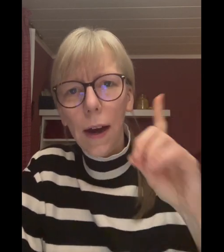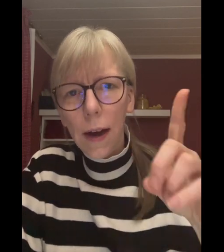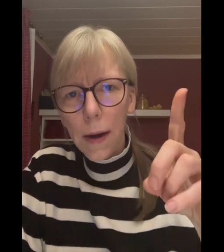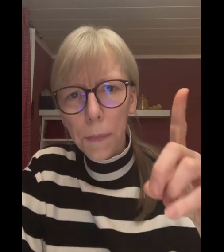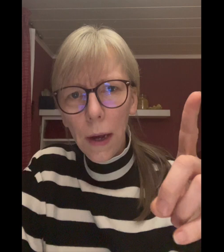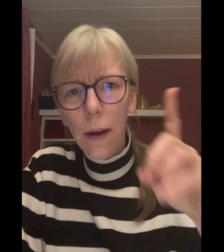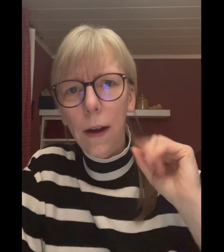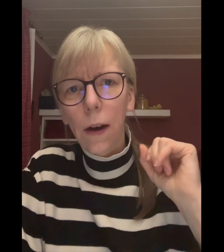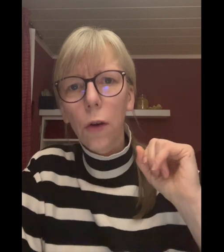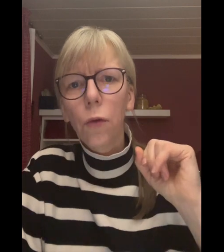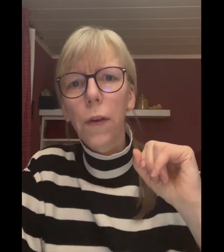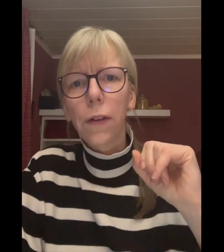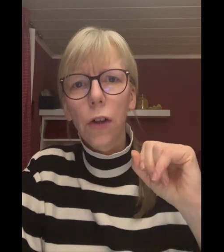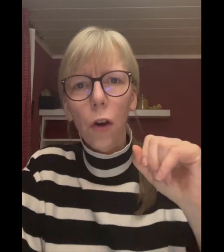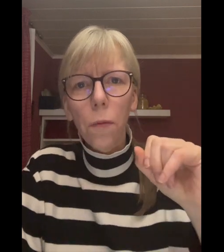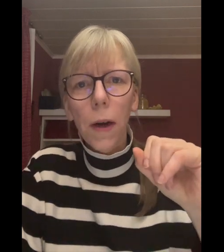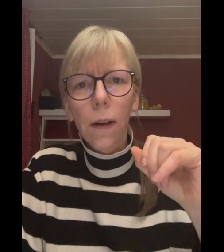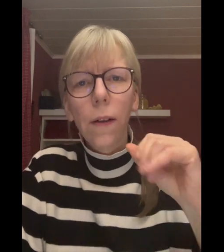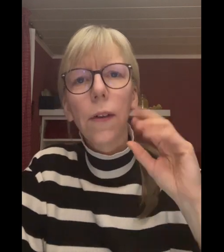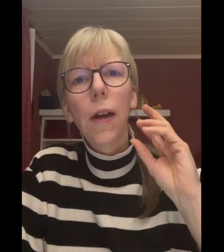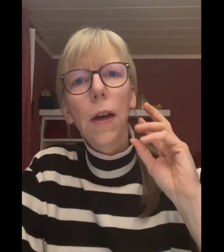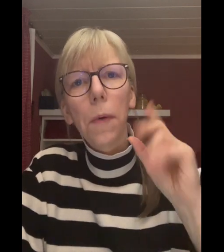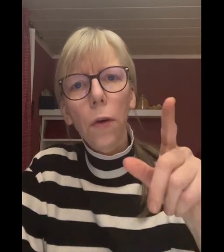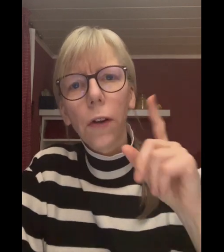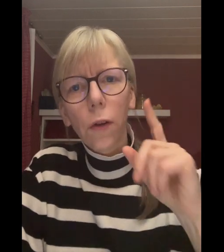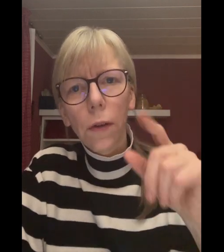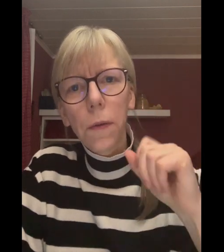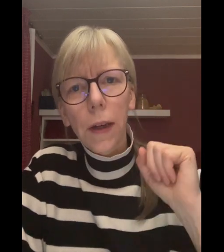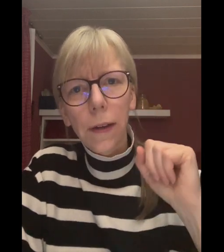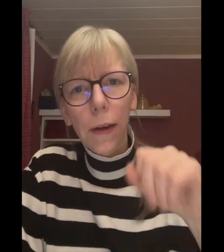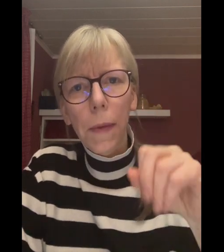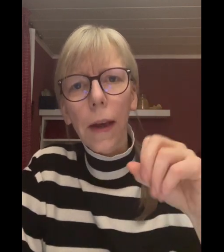aber auch nur, weil es ein Schlauchmagen ist, braucht er trotzdem die richtige Menge.